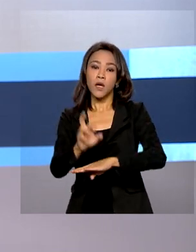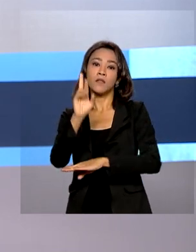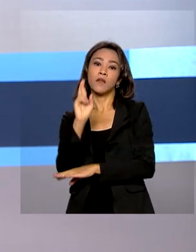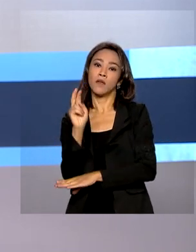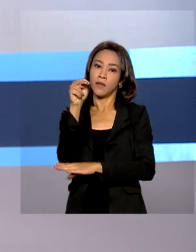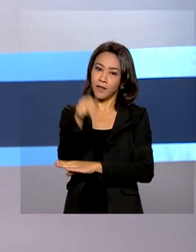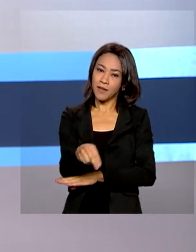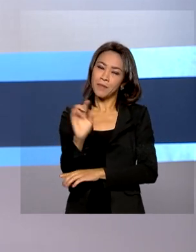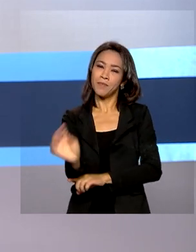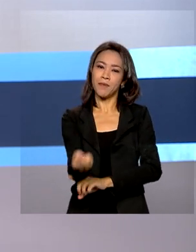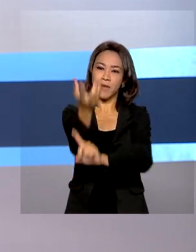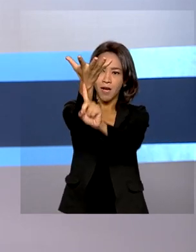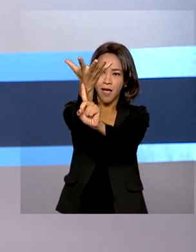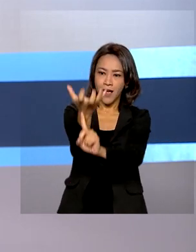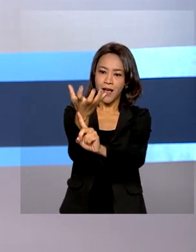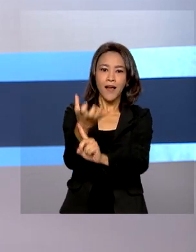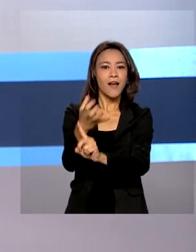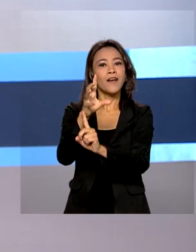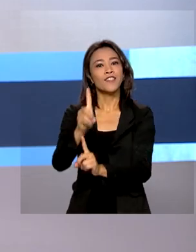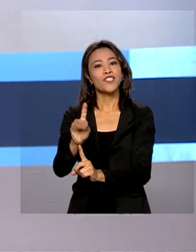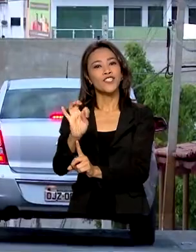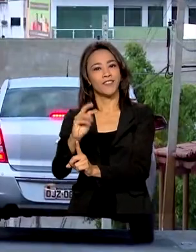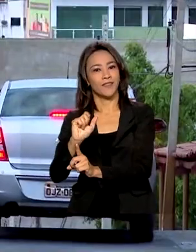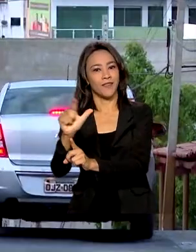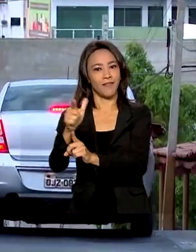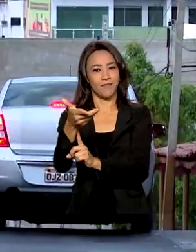digital pelo programa Digitaliza Brasil.